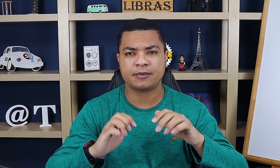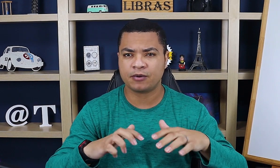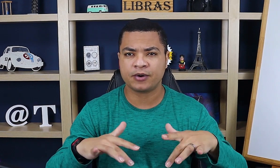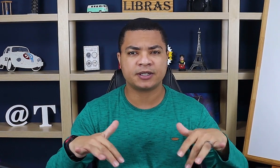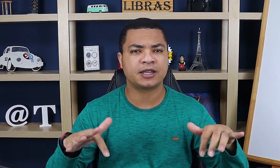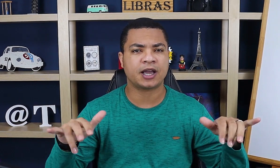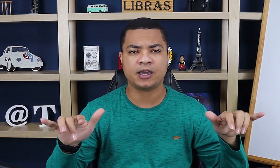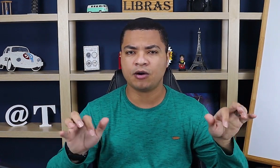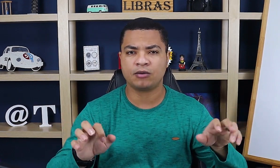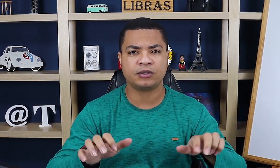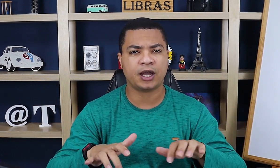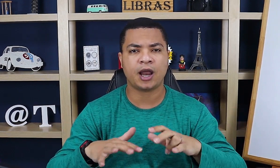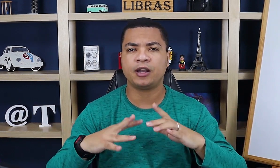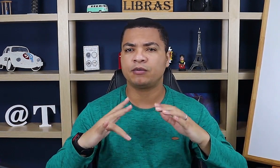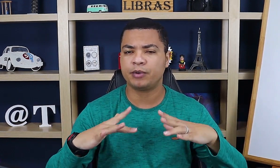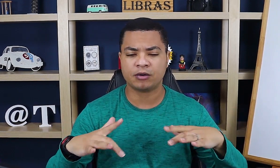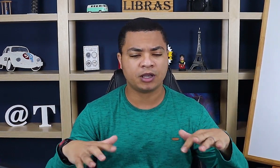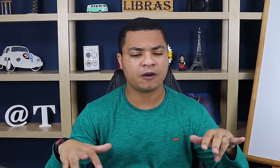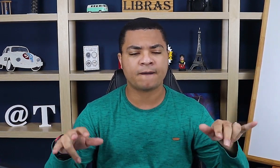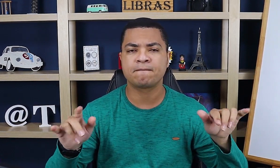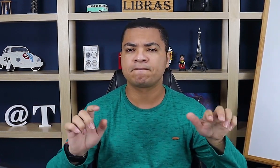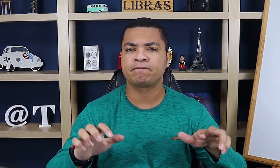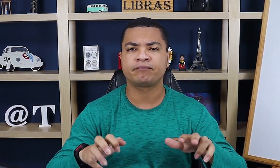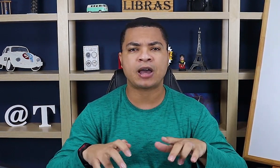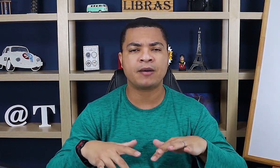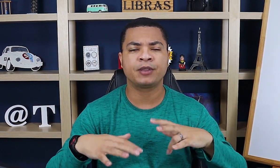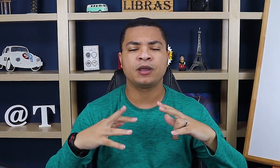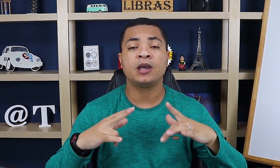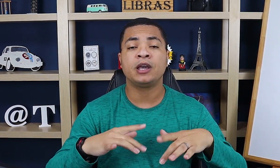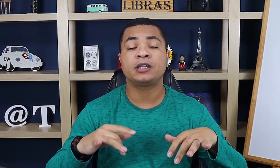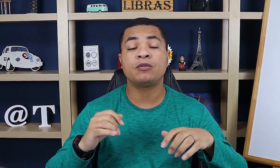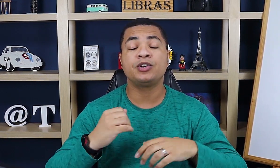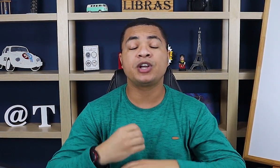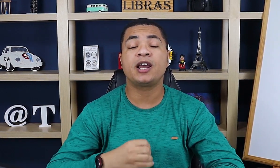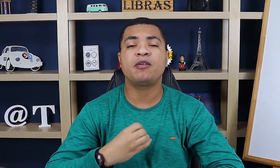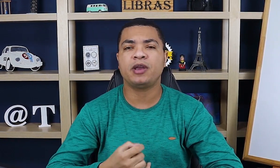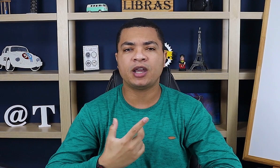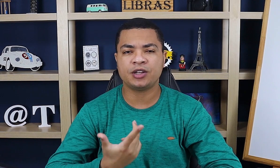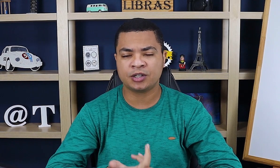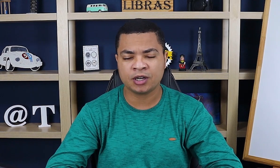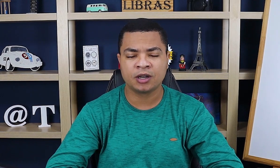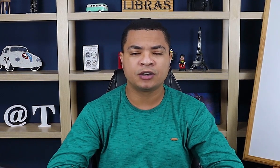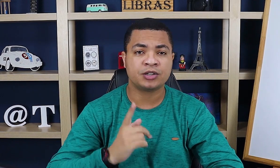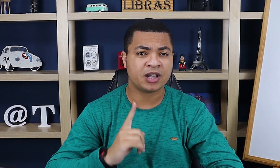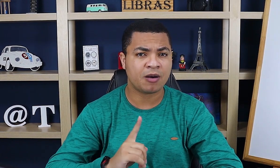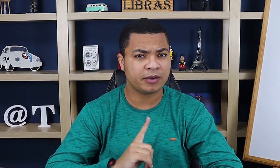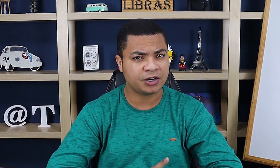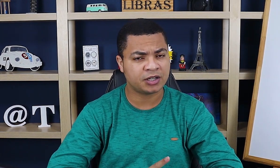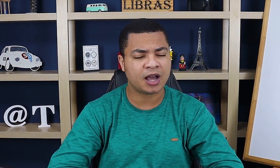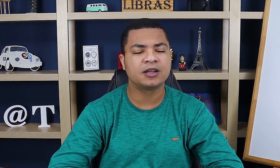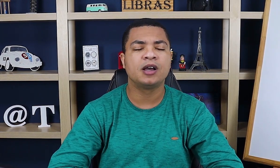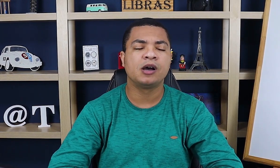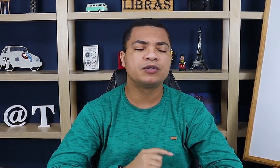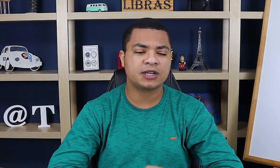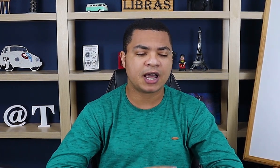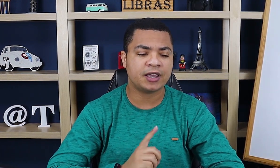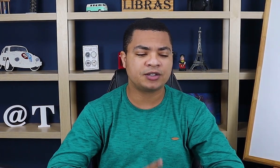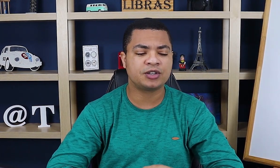mesma coisa. Você tá aqui, ó. Com teclado e com piano aqui, ó. Tá? Então, geralmente, geralmente, tá? Os sinais de